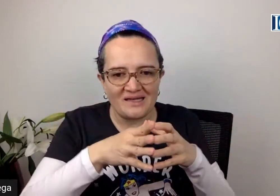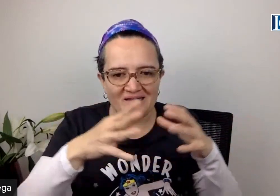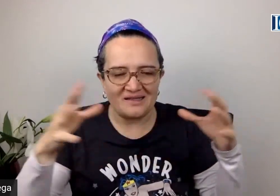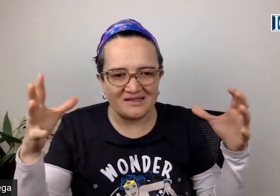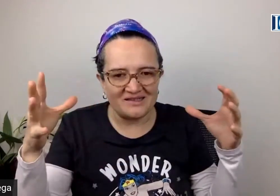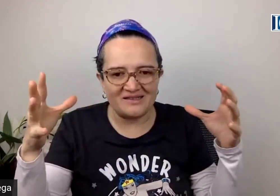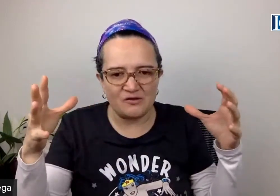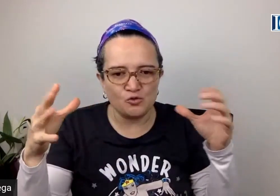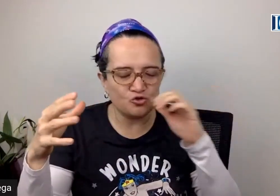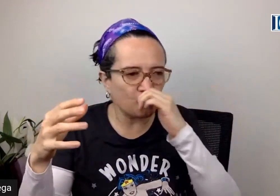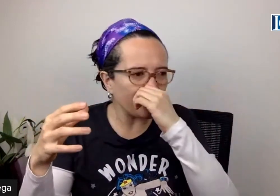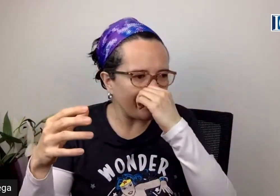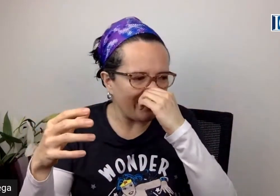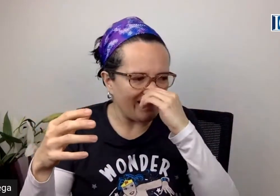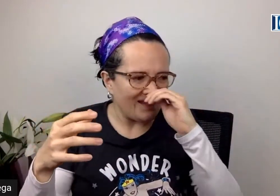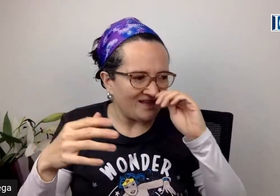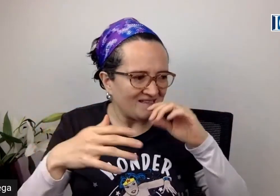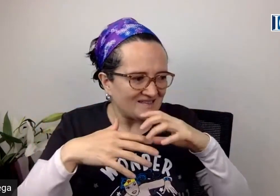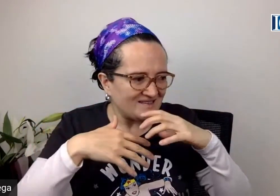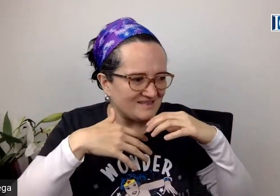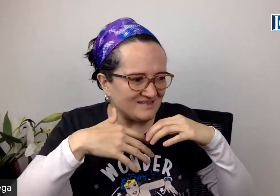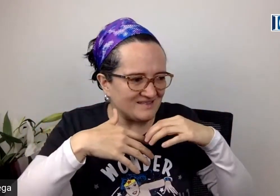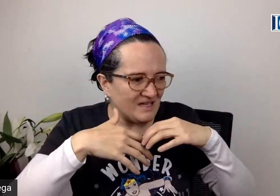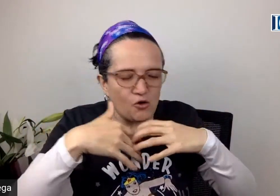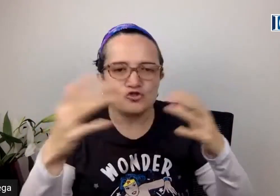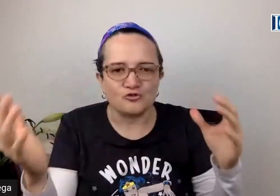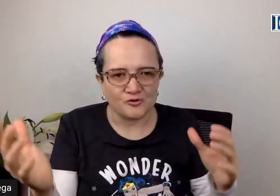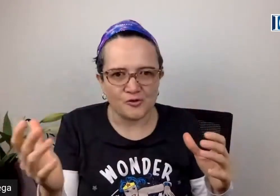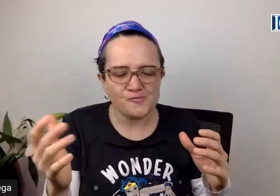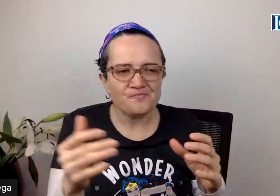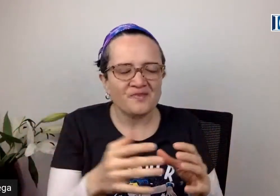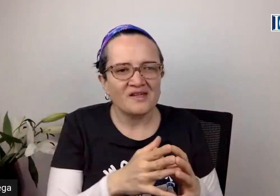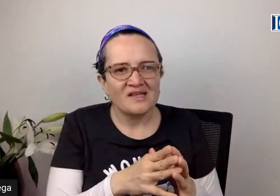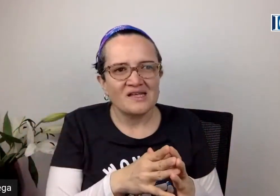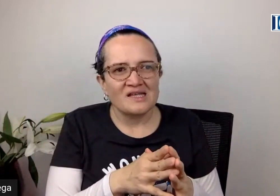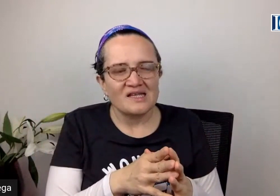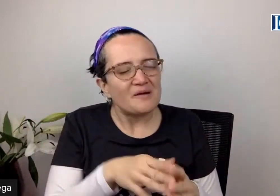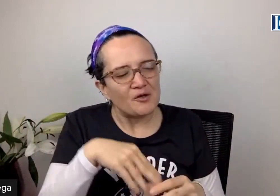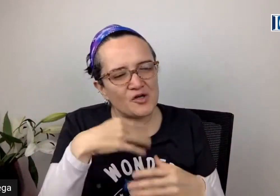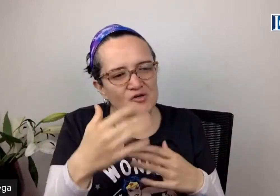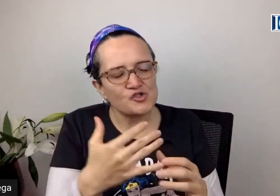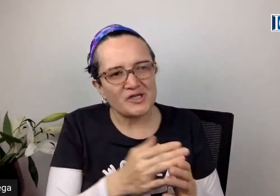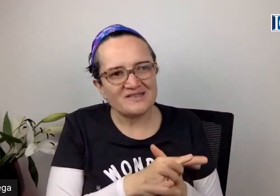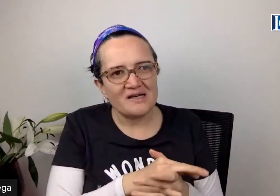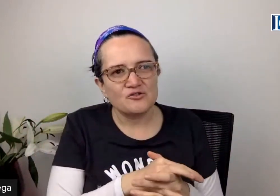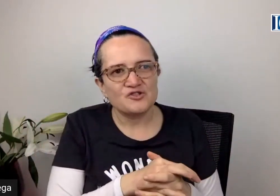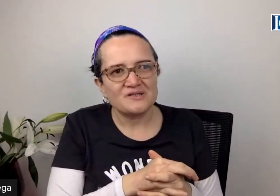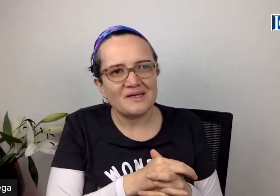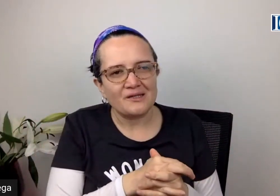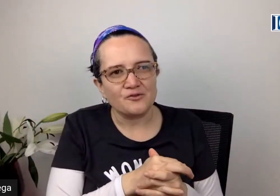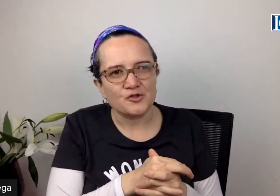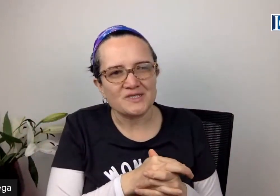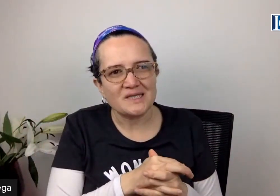gusto y de gozo, ¿no? Y me acuerdo de cuando yo la estaba consintiendo, yo decía,